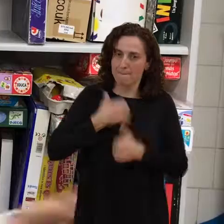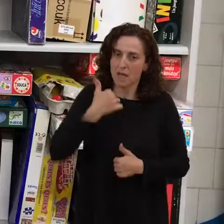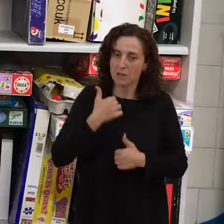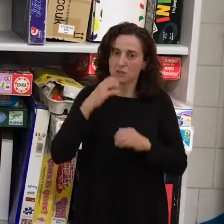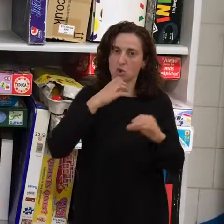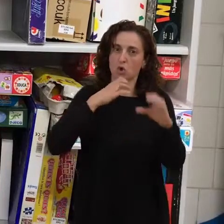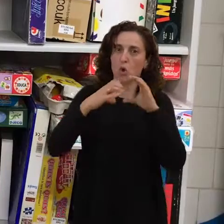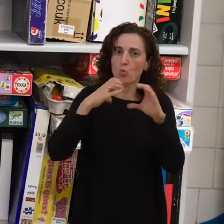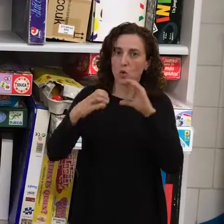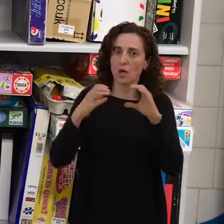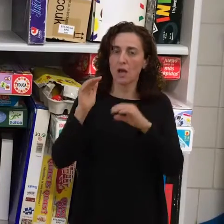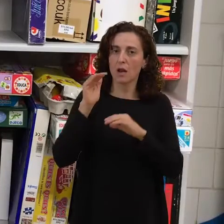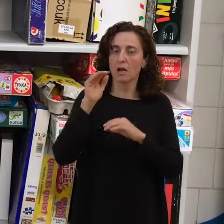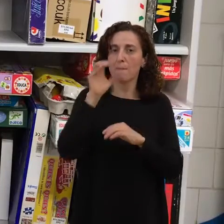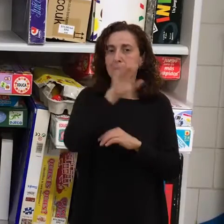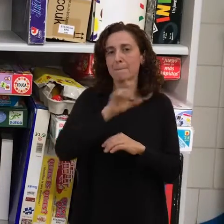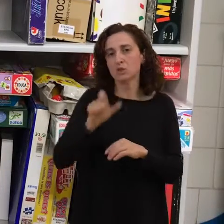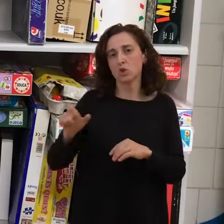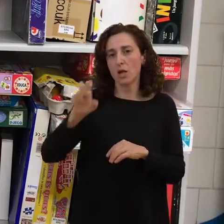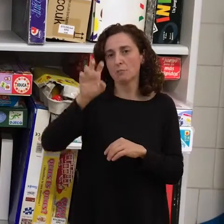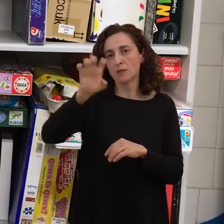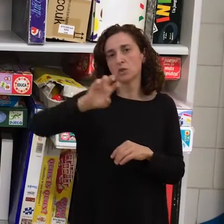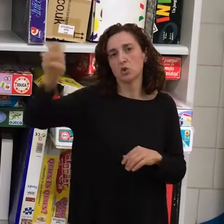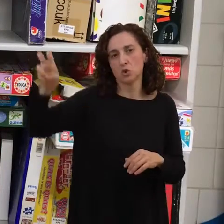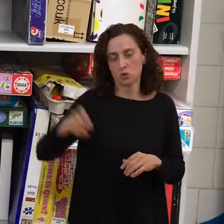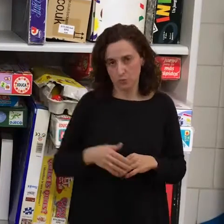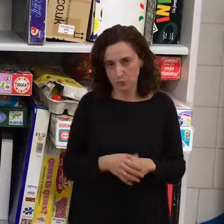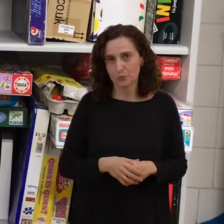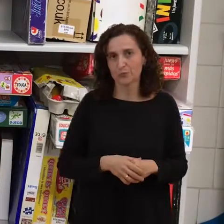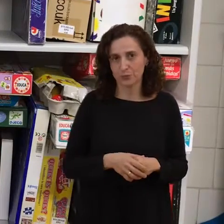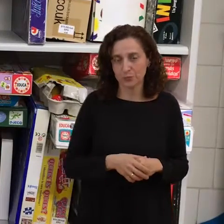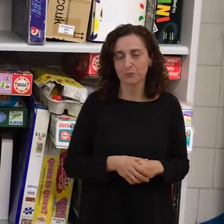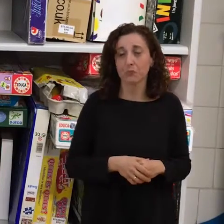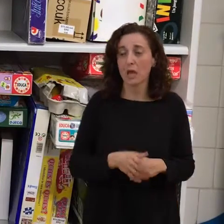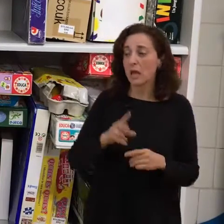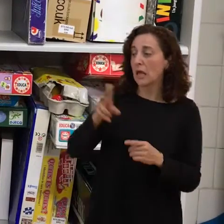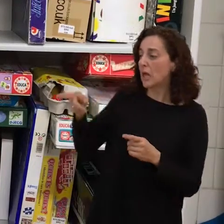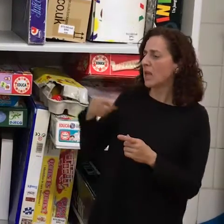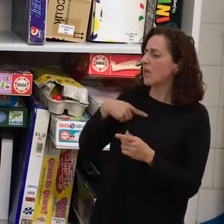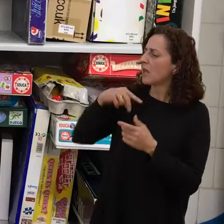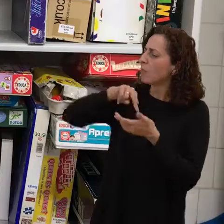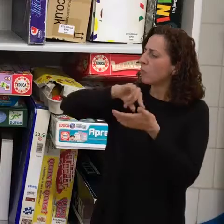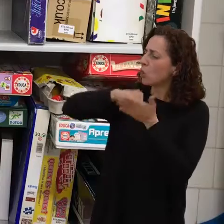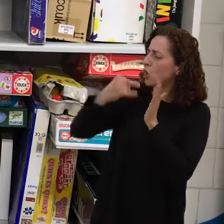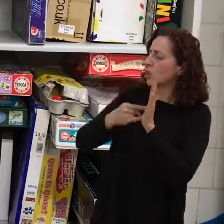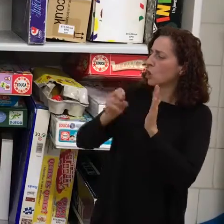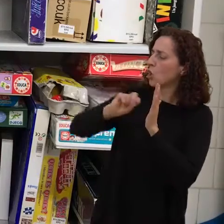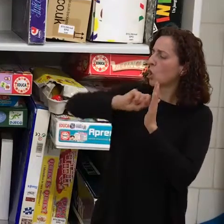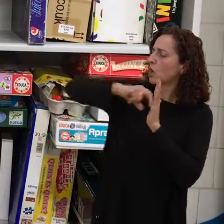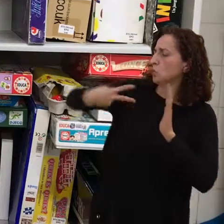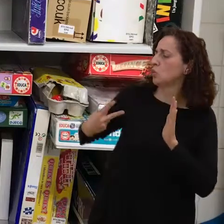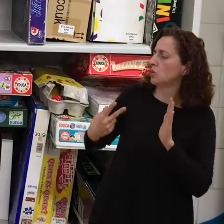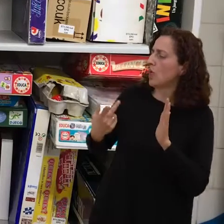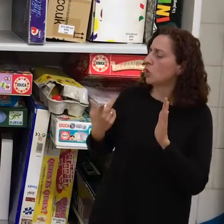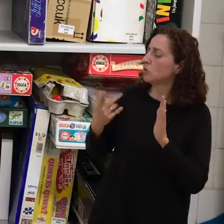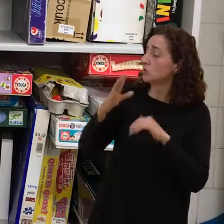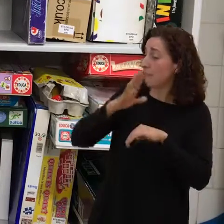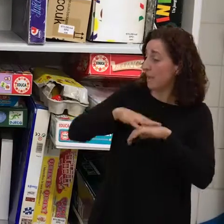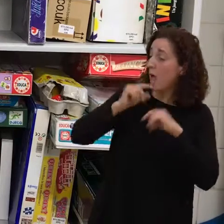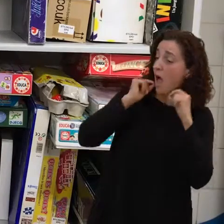con las personas de otros países. ¿Y cuáles han sido los resultados de ese proyecto, tanto desde el punto de vista institucional, en lo que